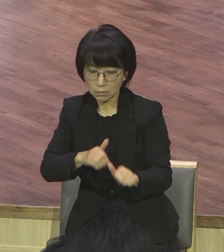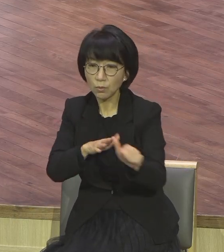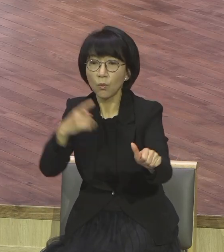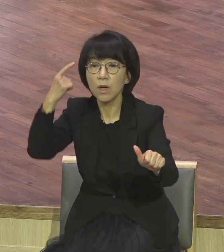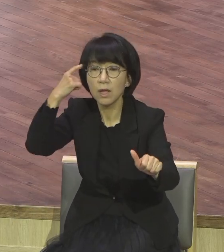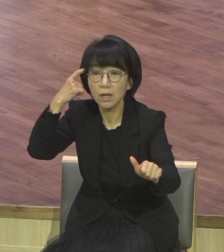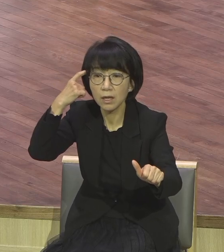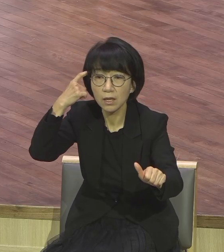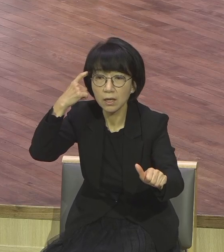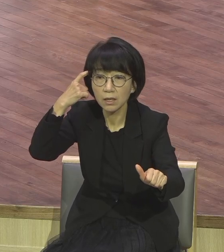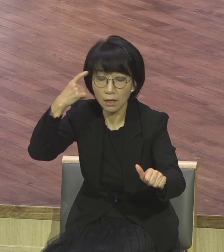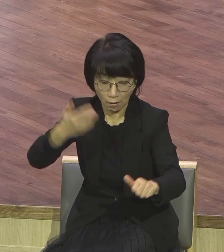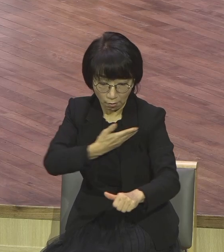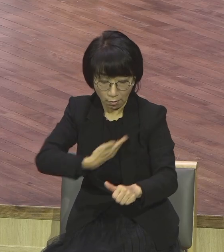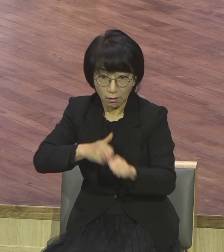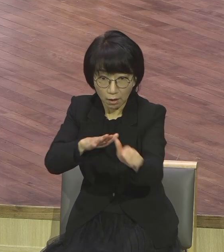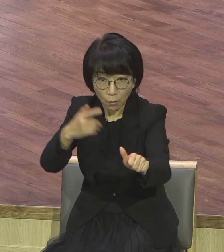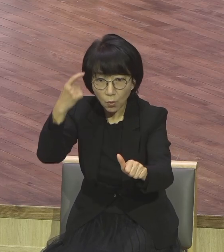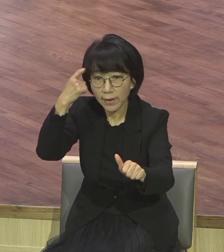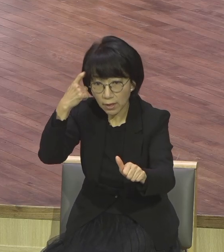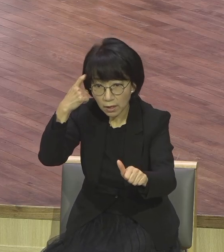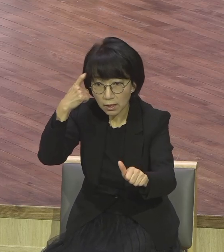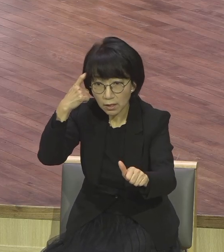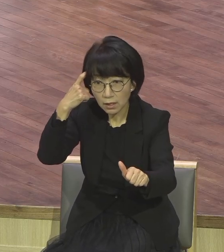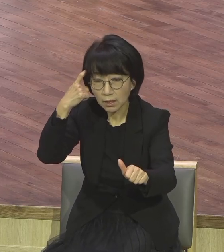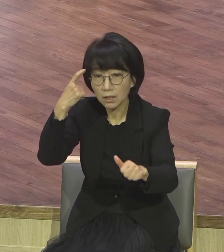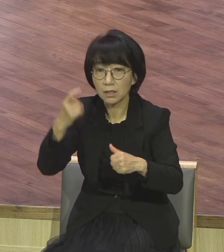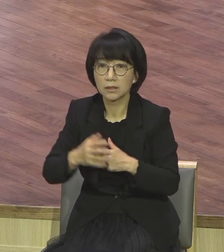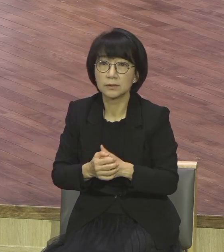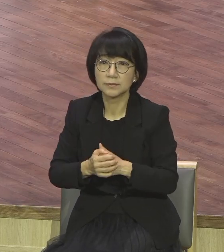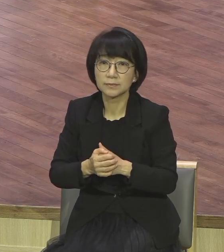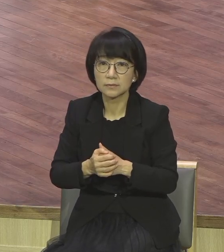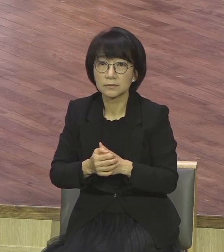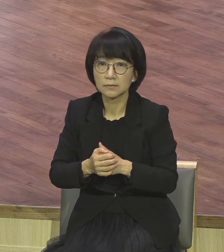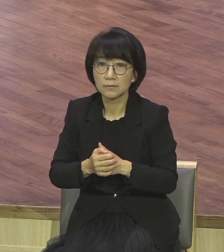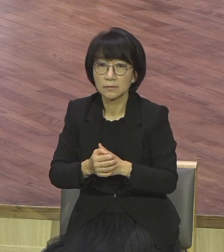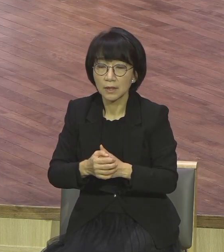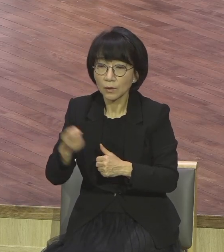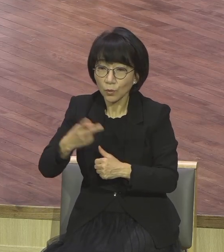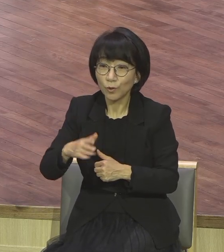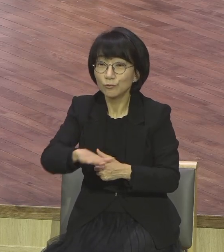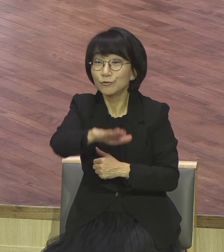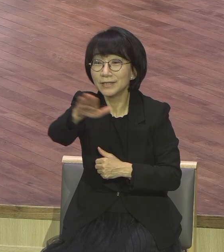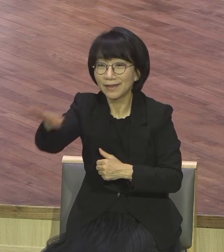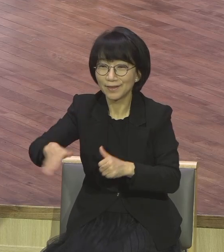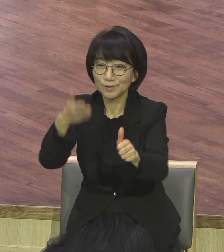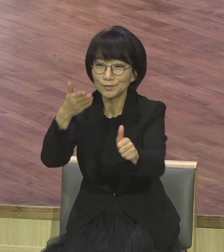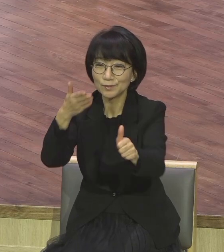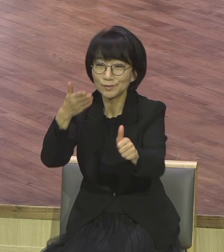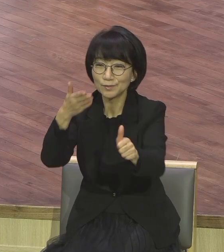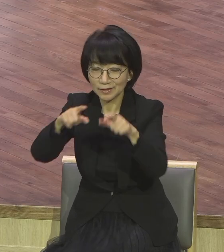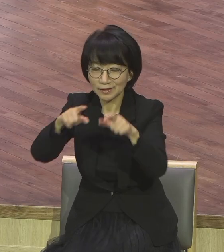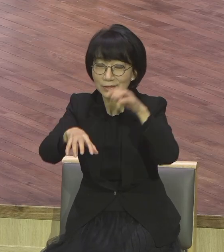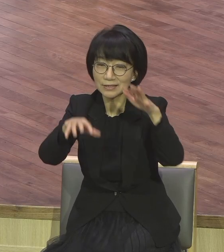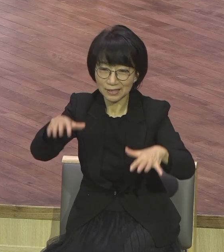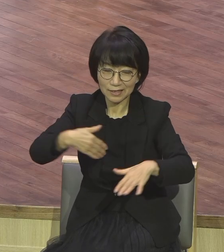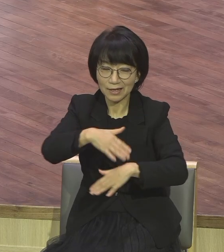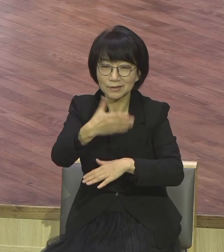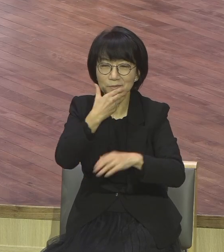뻔히 알면서 왜 보내셨느냐 왜 지금도 우리에게 현장 가라고 말씀하시느냐 왜 예원견을 맨날